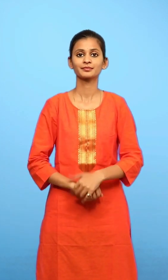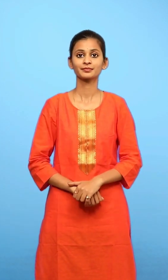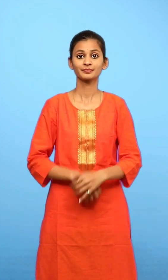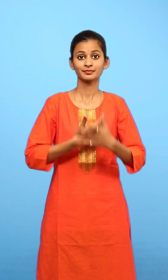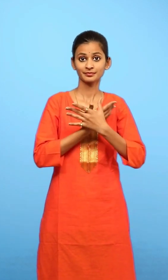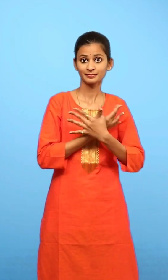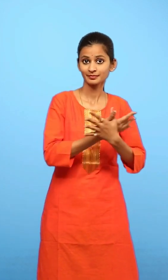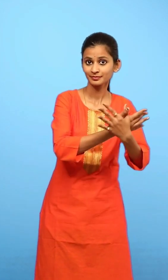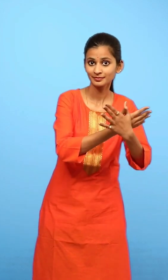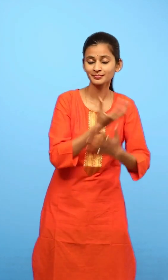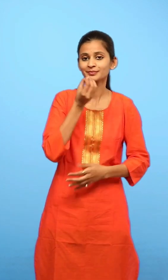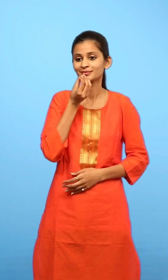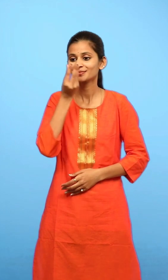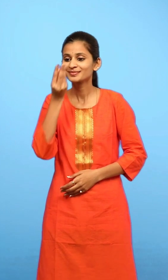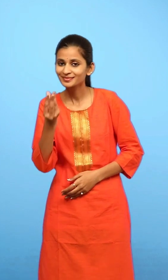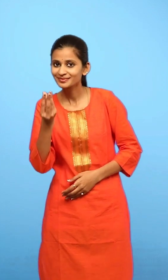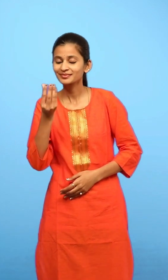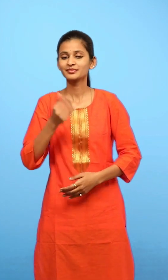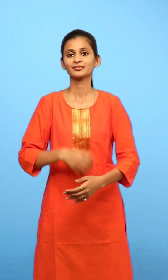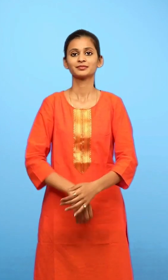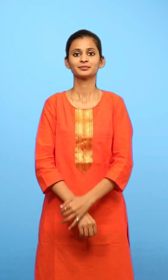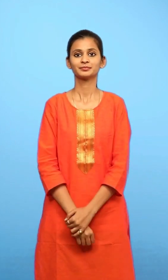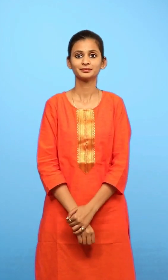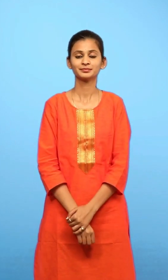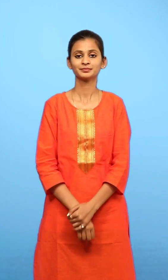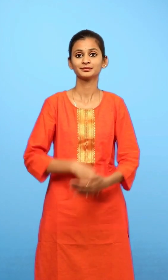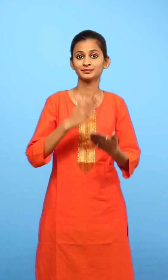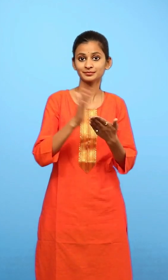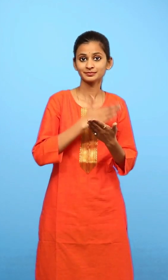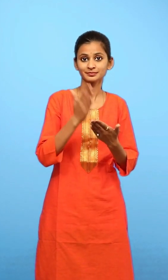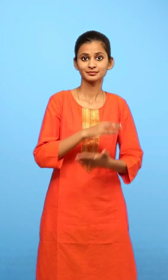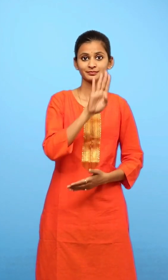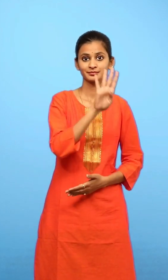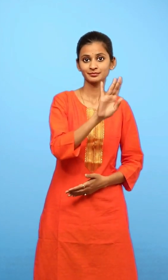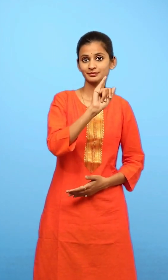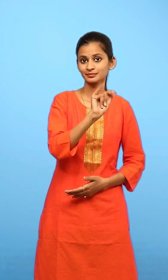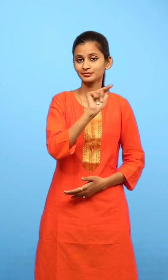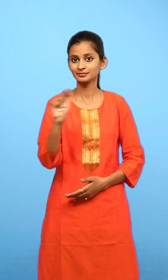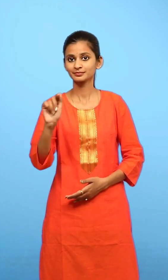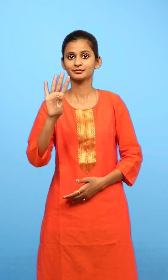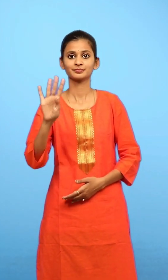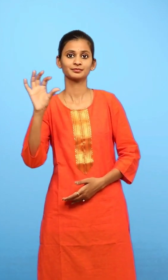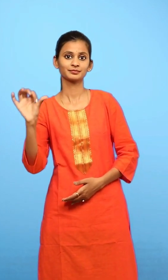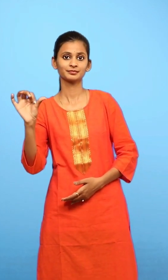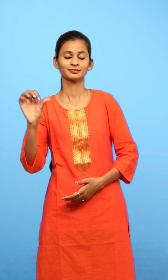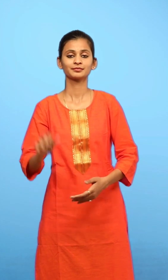तितली और कली प्रिष्ट संक्या 46 से 49 तक